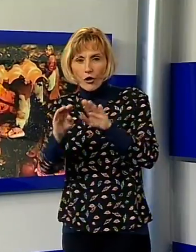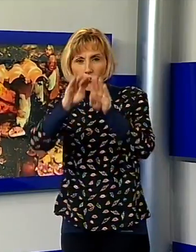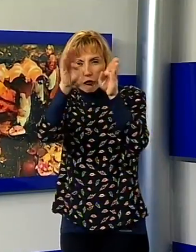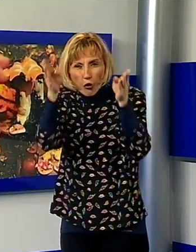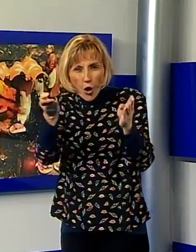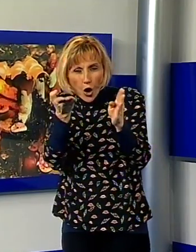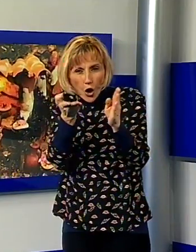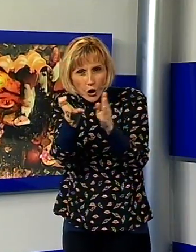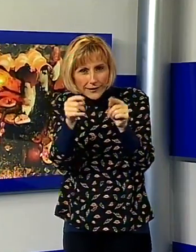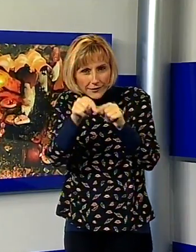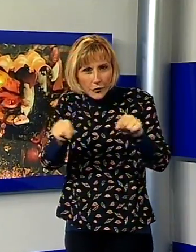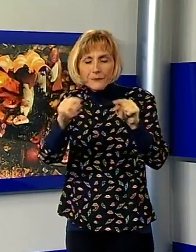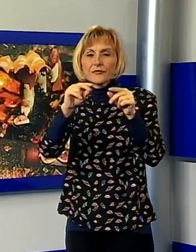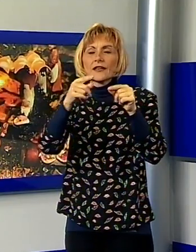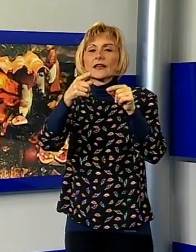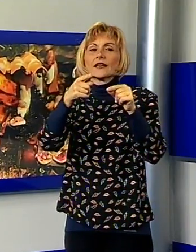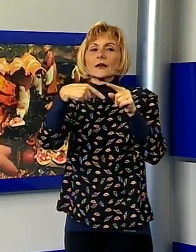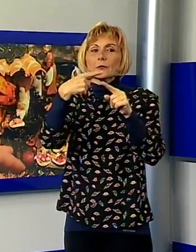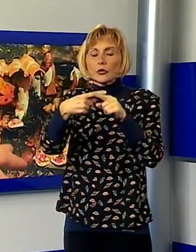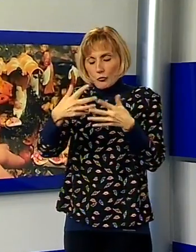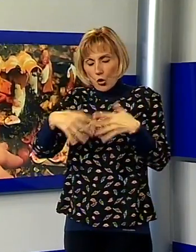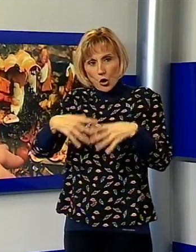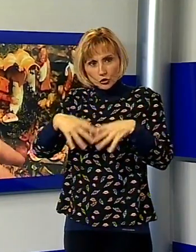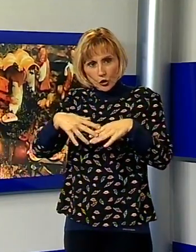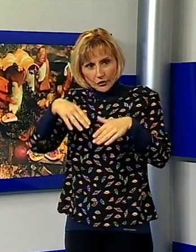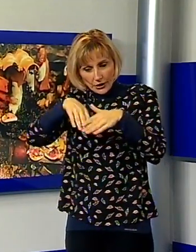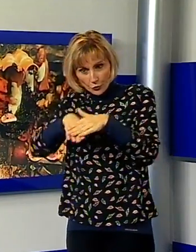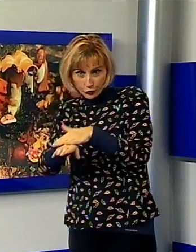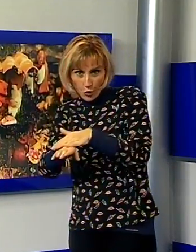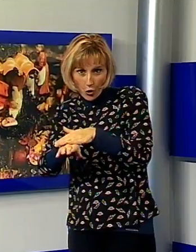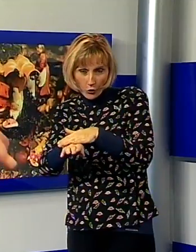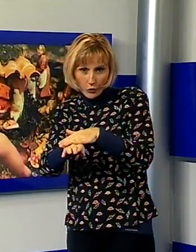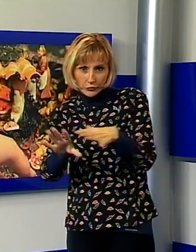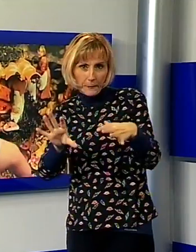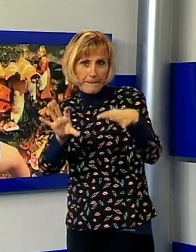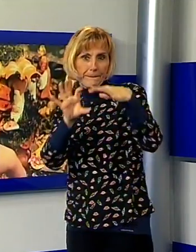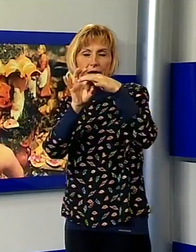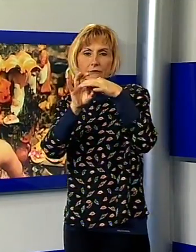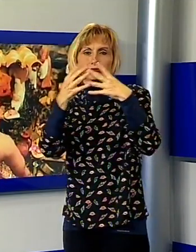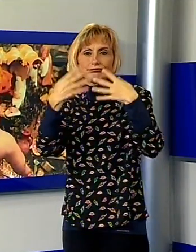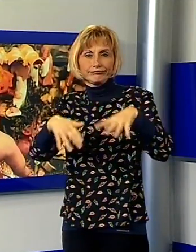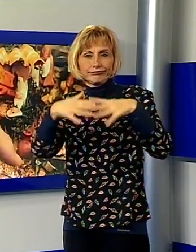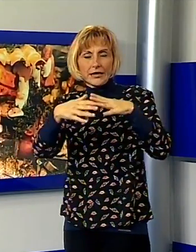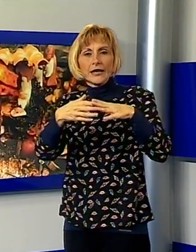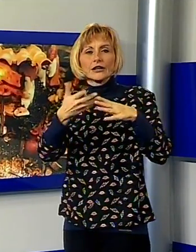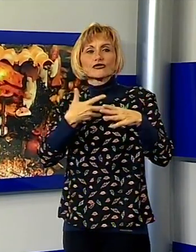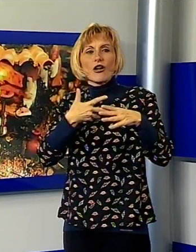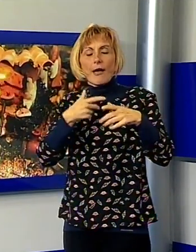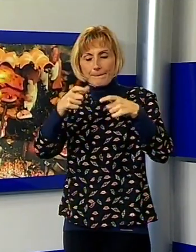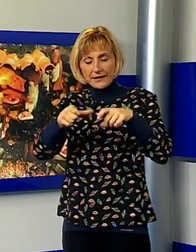anche questi tegolini e poi il motorino praticamente qua sotto, qua sotto dove c'è tutta la legna c'è il motorino per